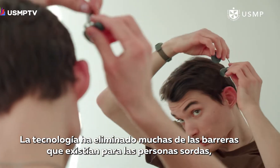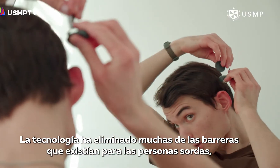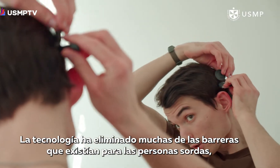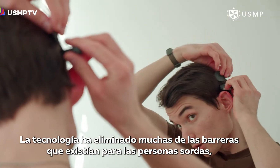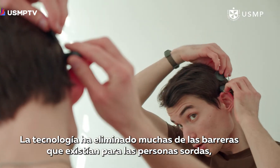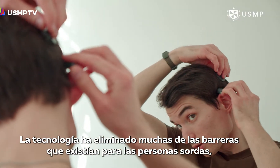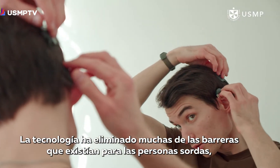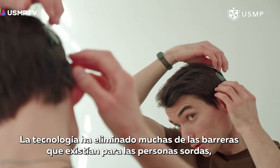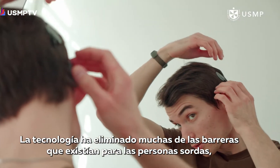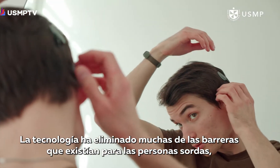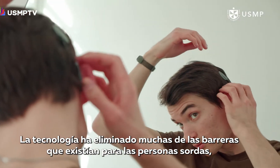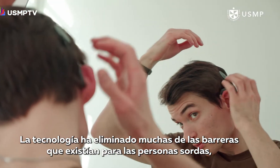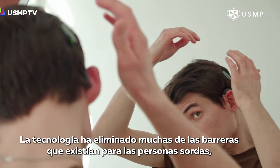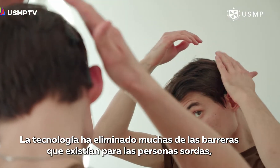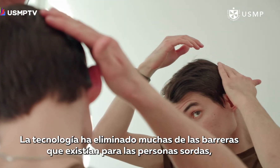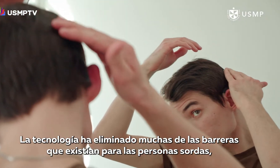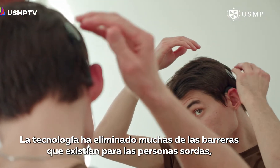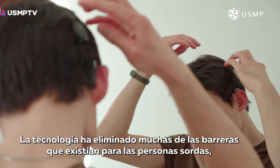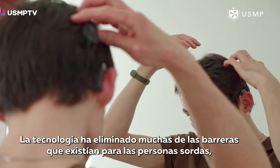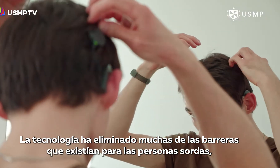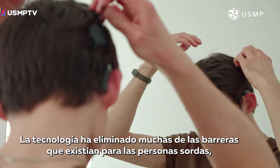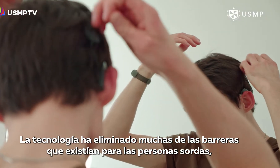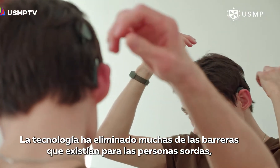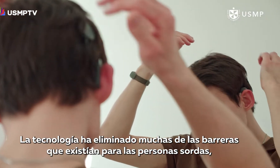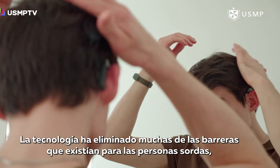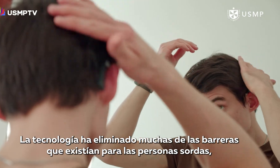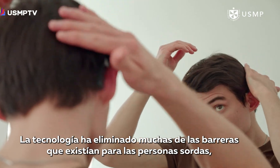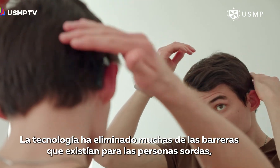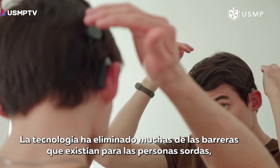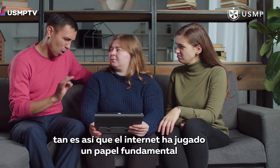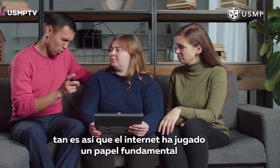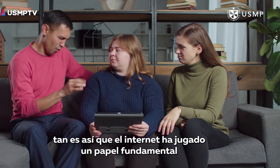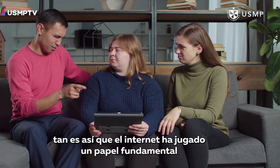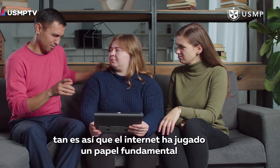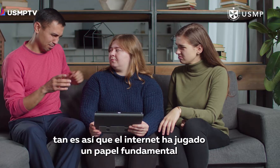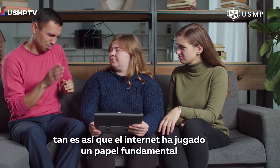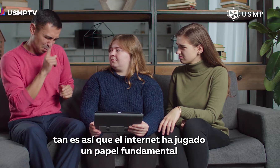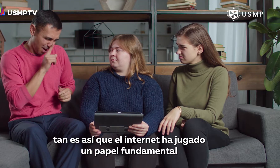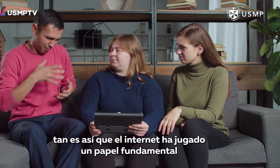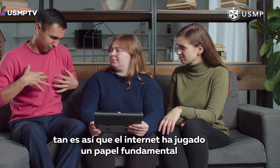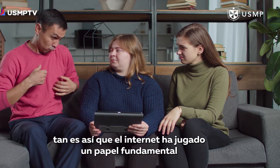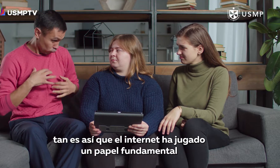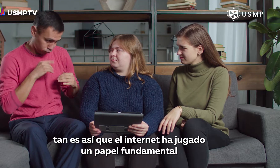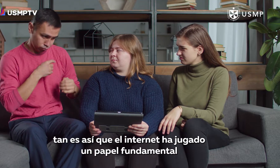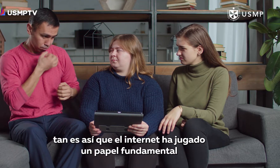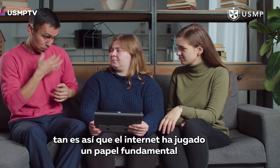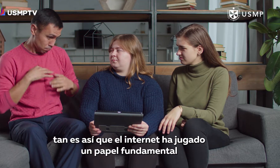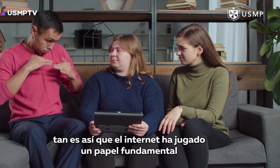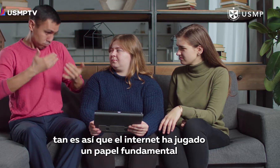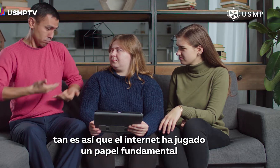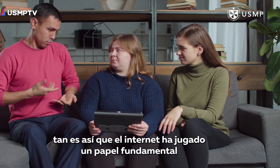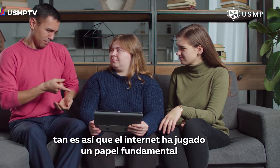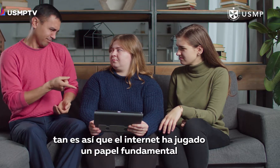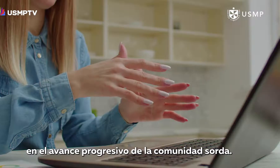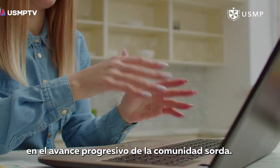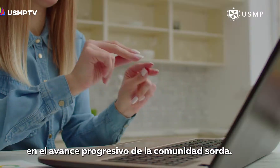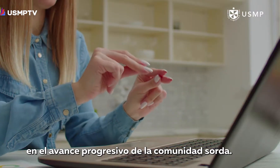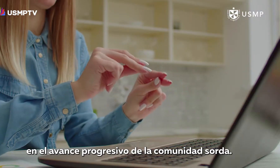eliminado muchas de las barreras que existían para las personas sordas. Tan es así, que el Internet ha jugado un papel fundamental en el avance